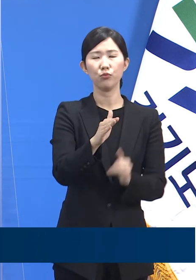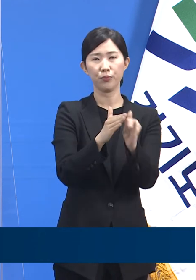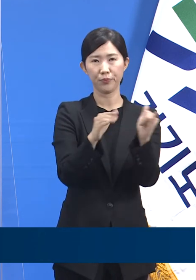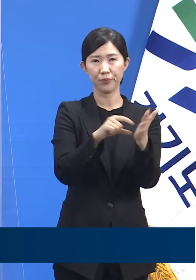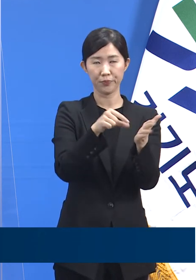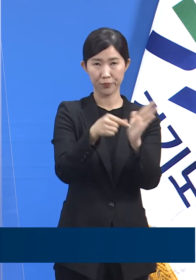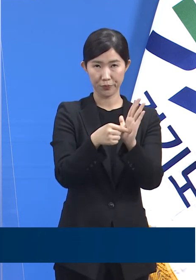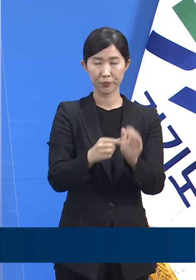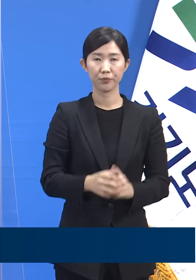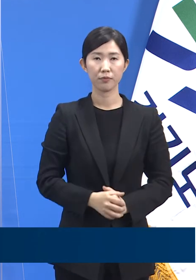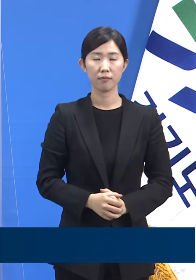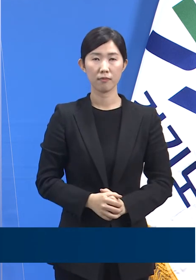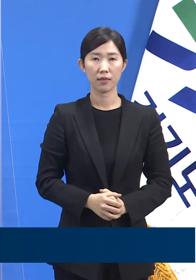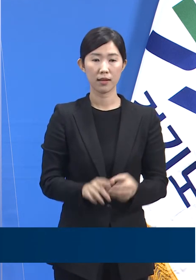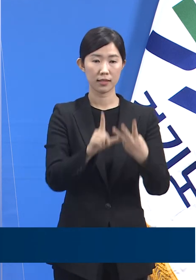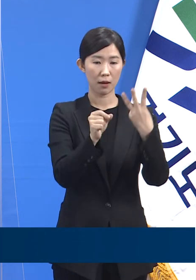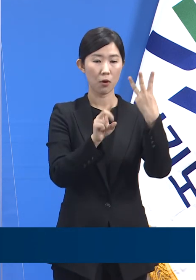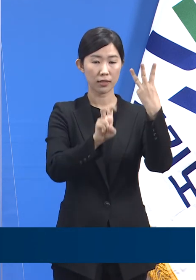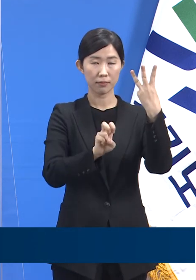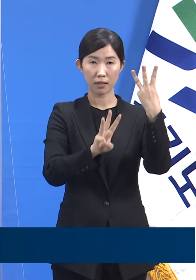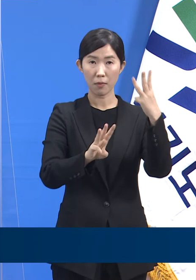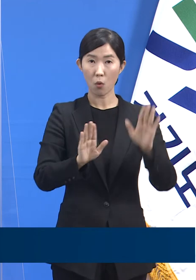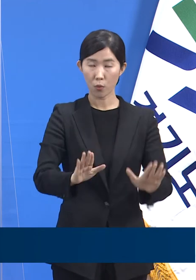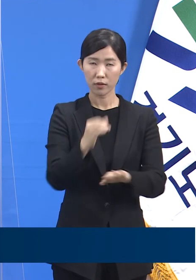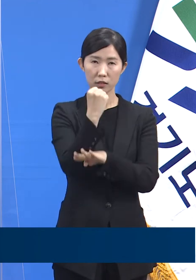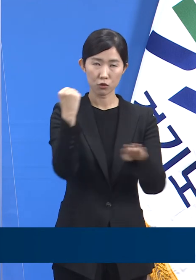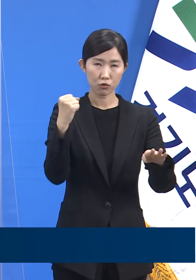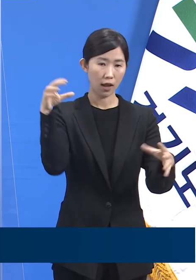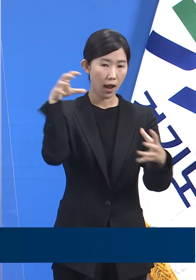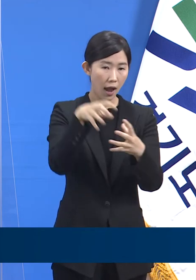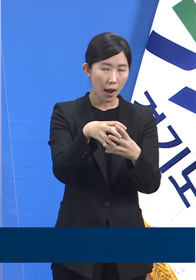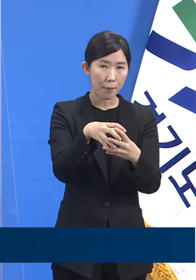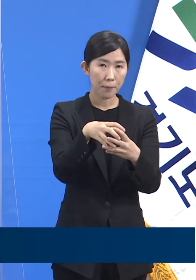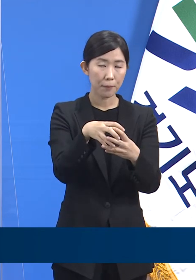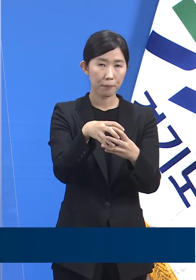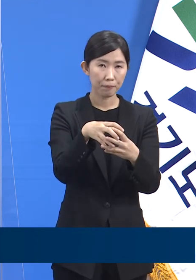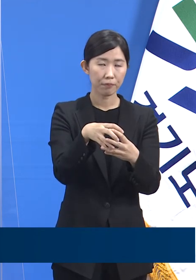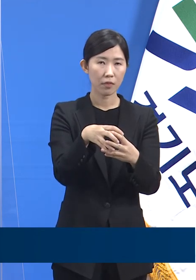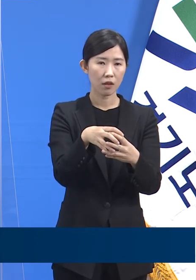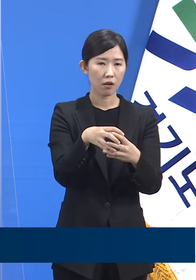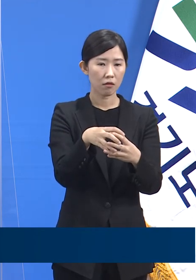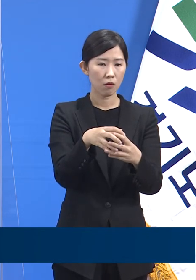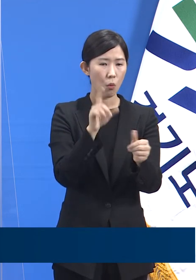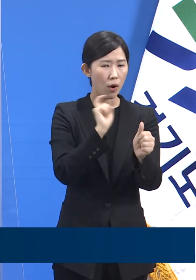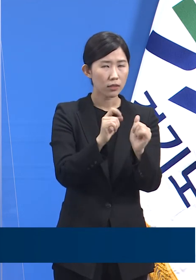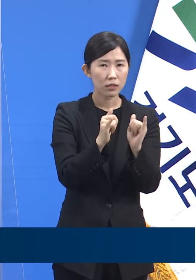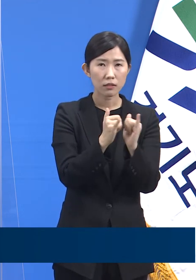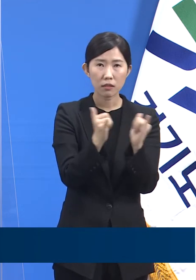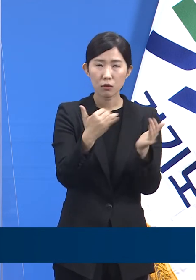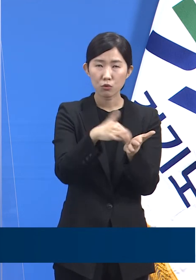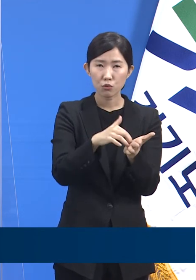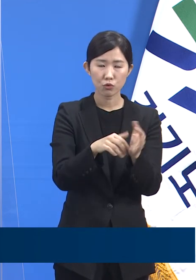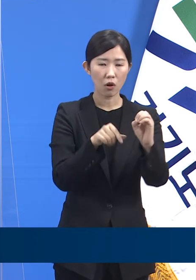3월 23일 0시 기준 누적 검사 양성률은 0.25%입니다.